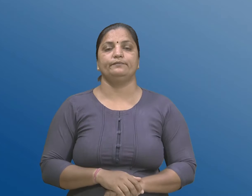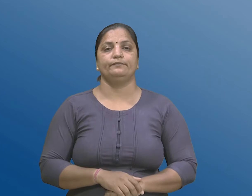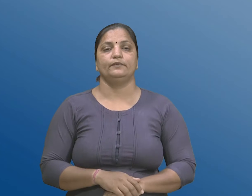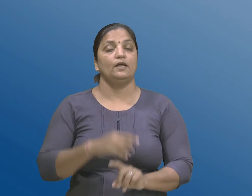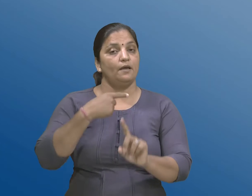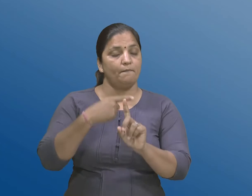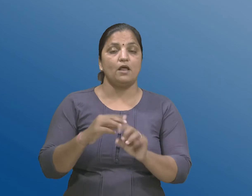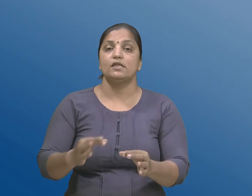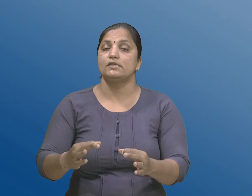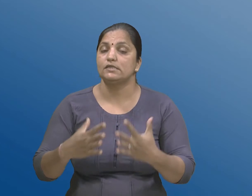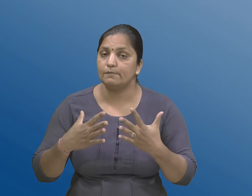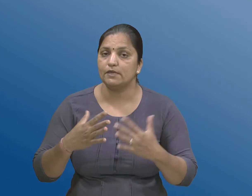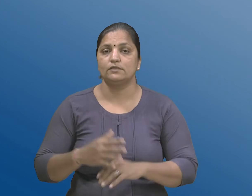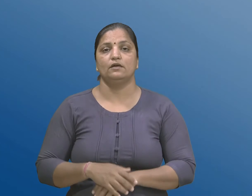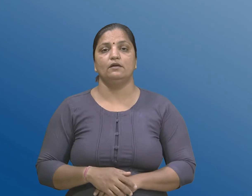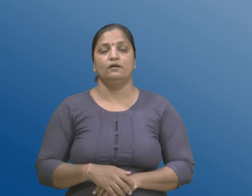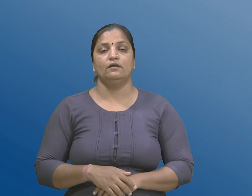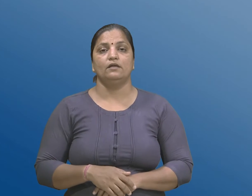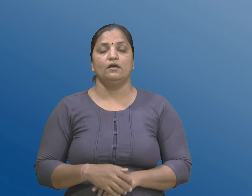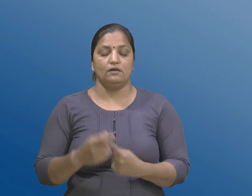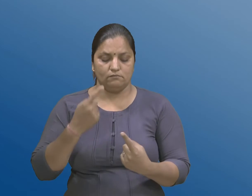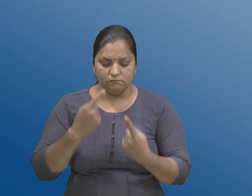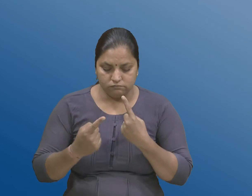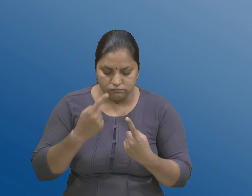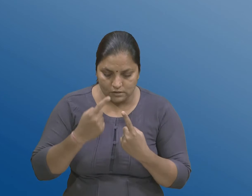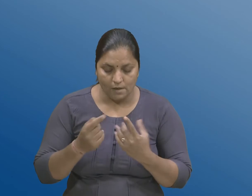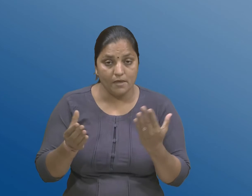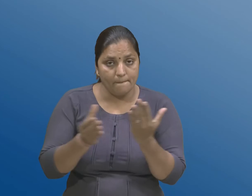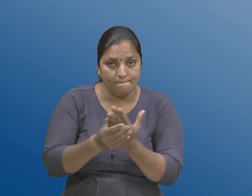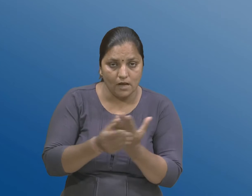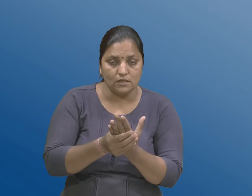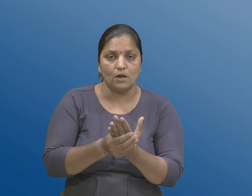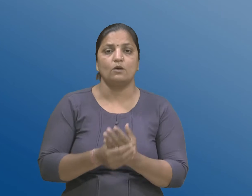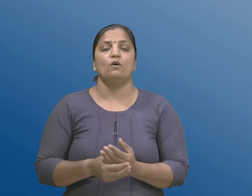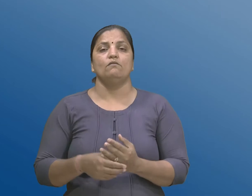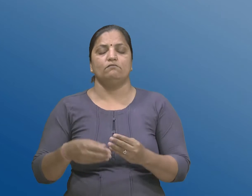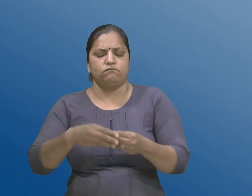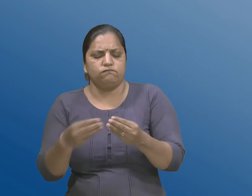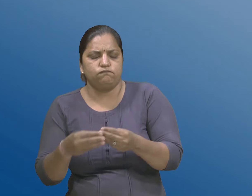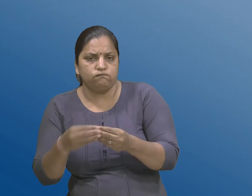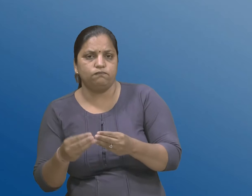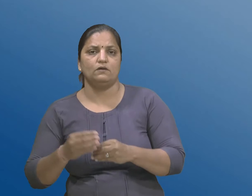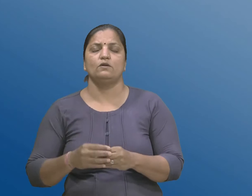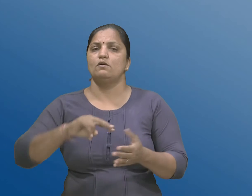खास करिने तेनने हिसाबी पत्रको सम्मंदित रसीदो इटलेके वाउचर्स